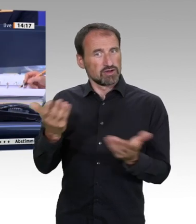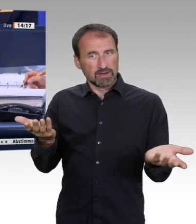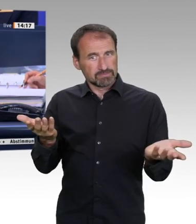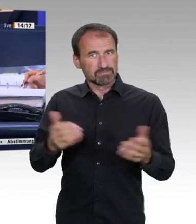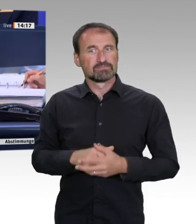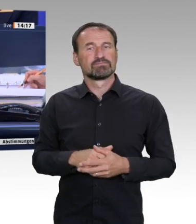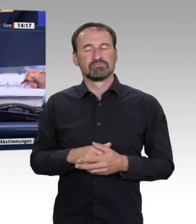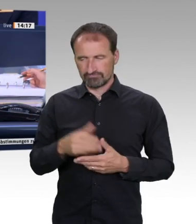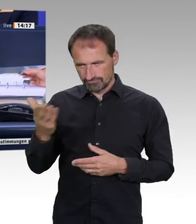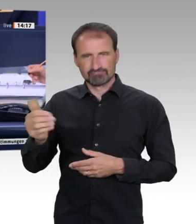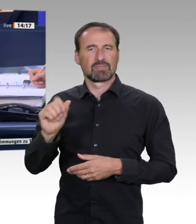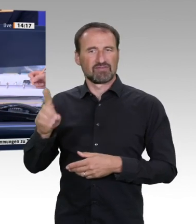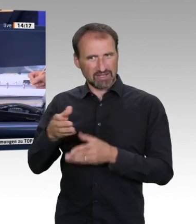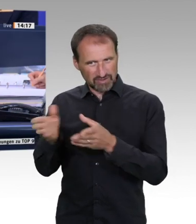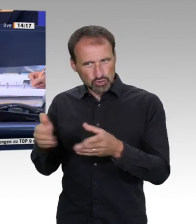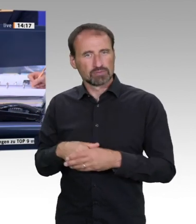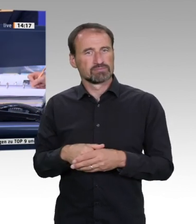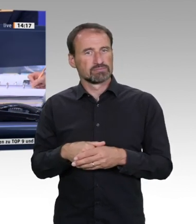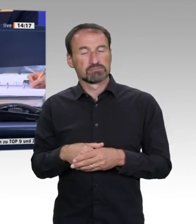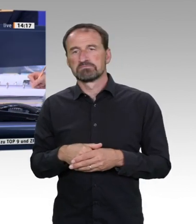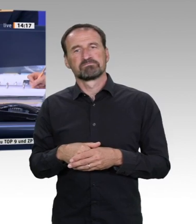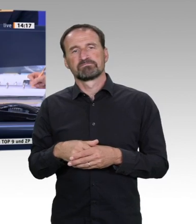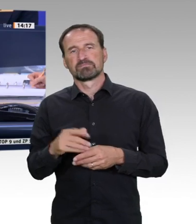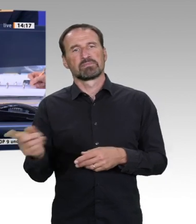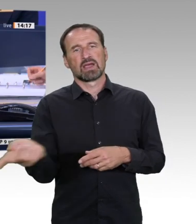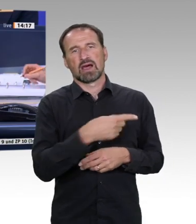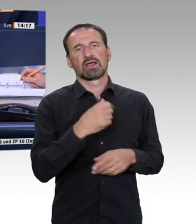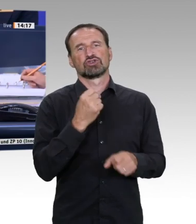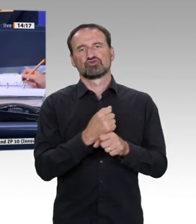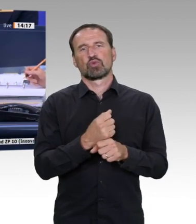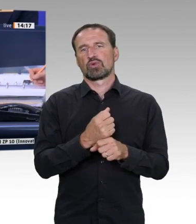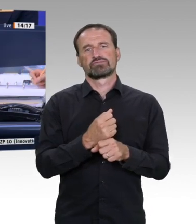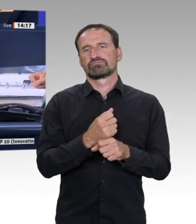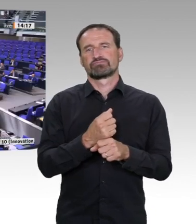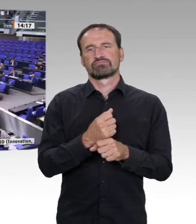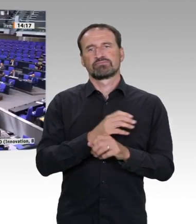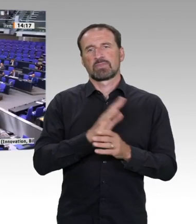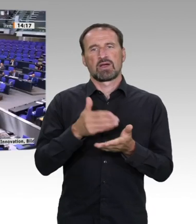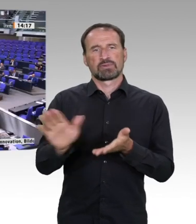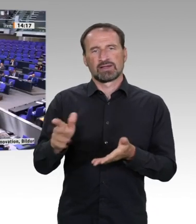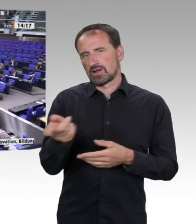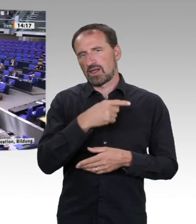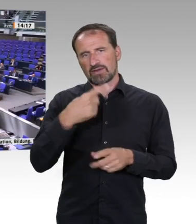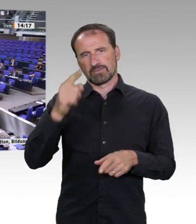Digitale Agenda. Wir stimmen über den AfD-Überweisungsvorschlag zuerst ab. Wer stimmt dafür? Das ist die AfD. Wer stimmt dagegen?